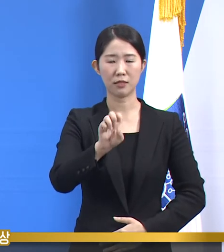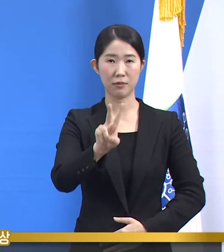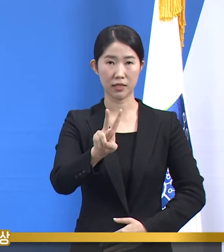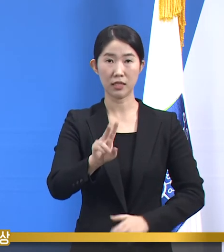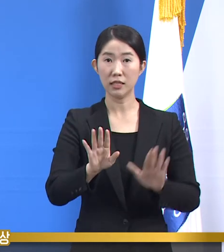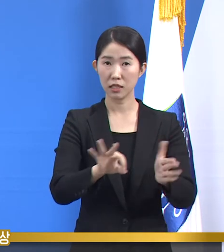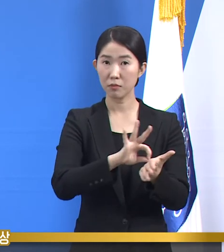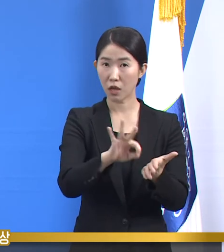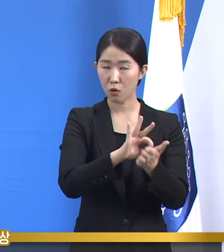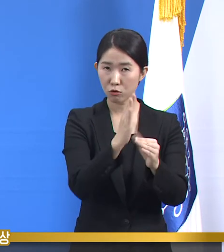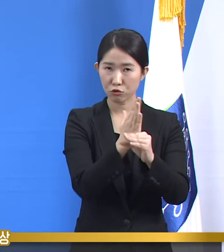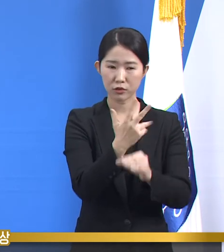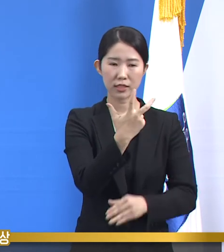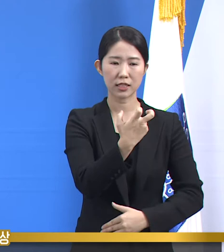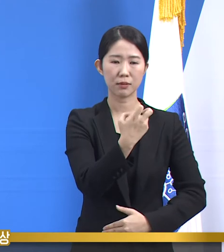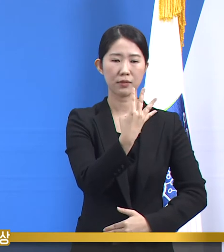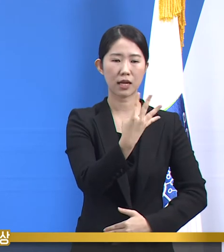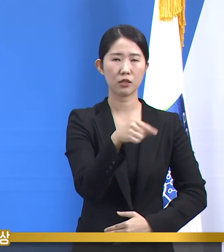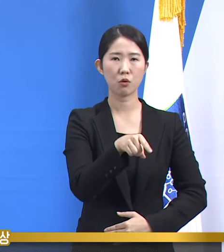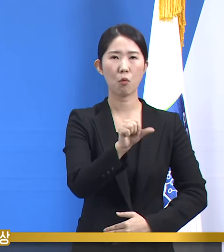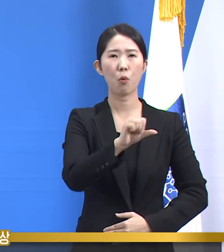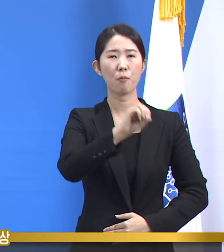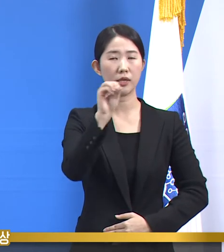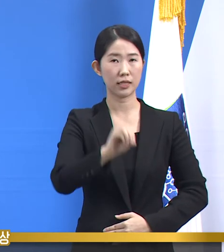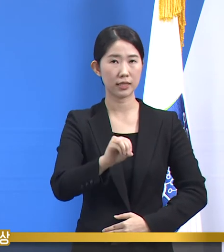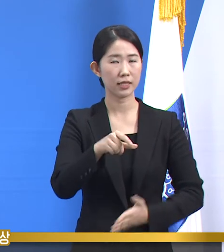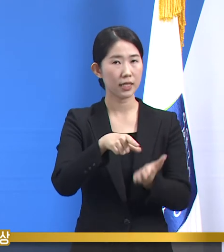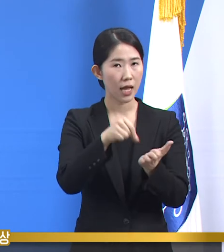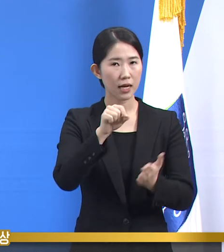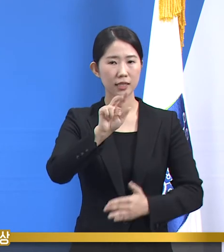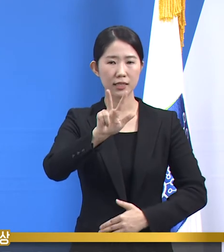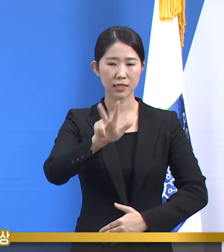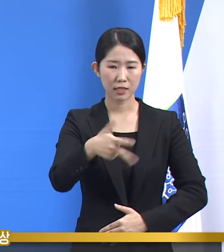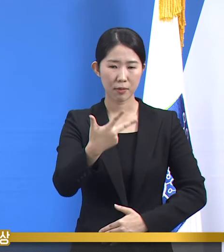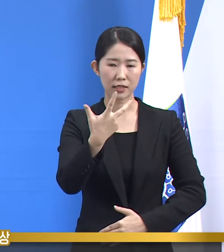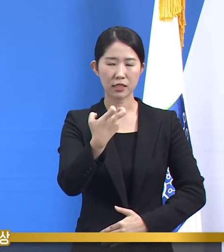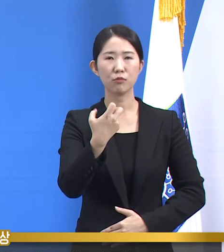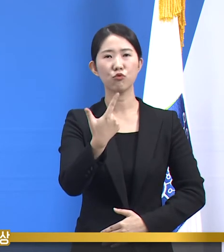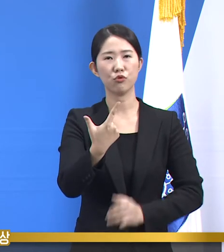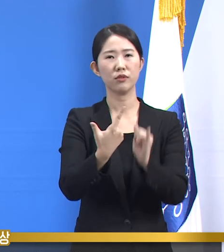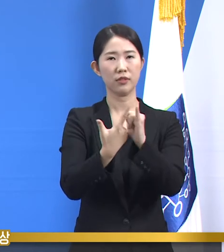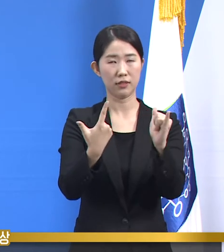가동률은 74.5%인 776병상입니다.